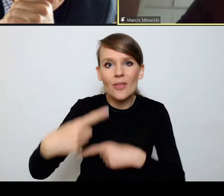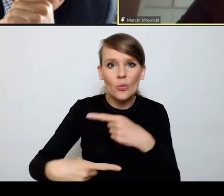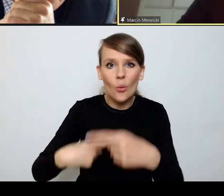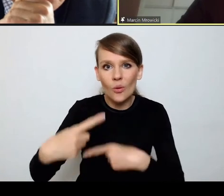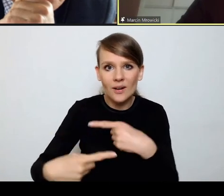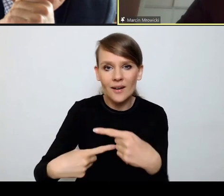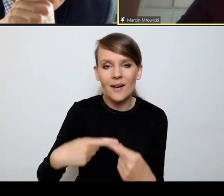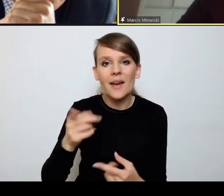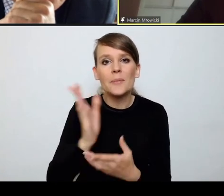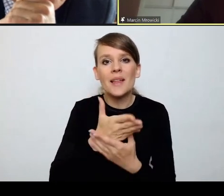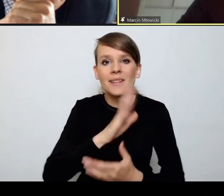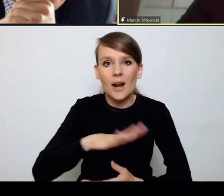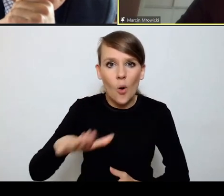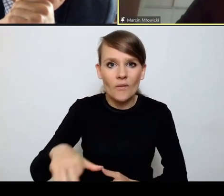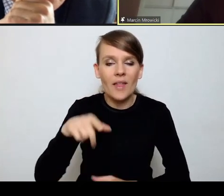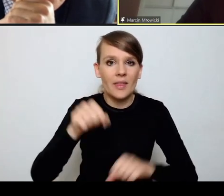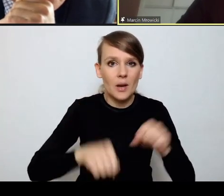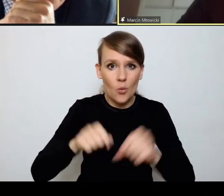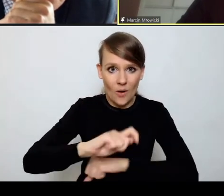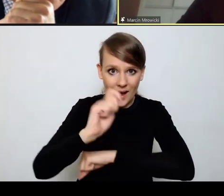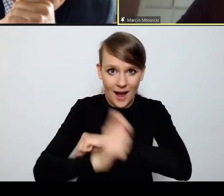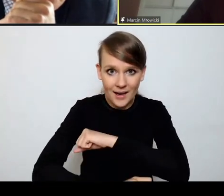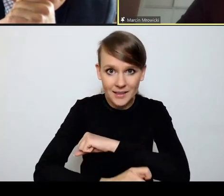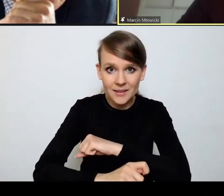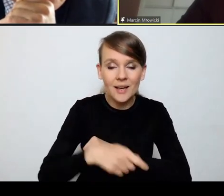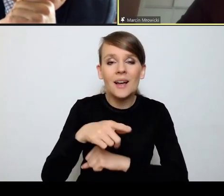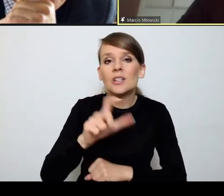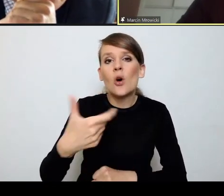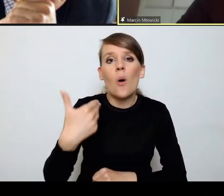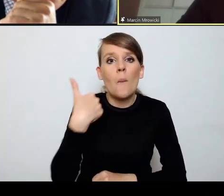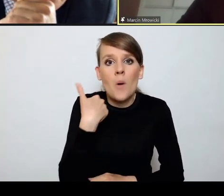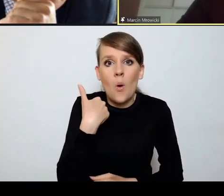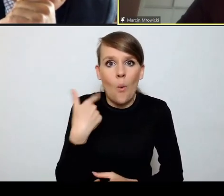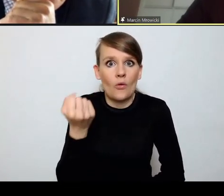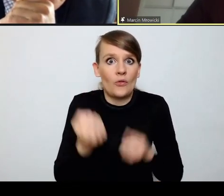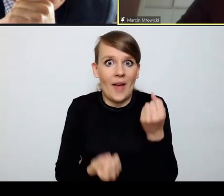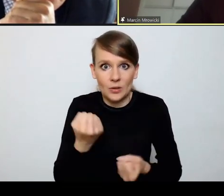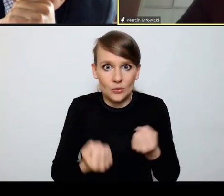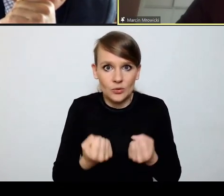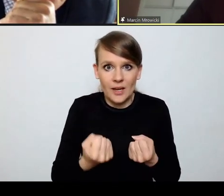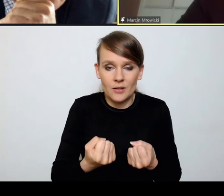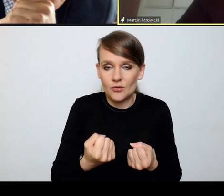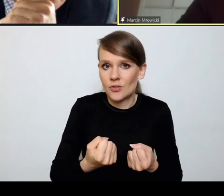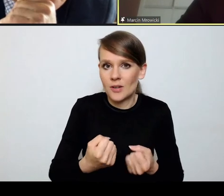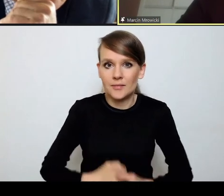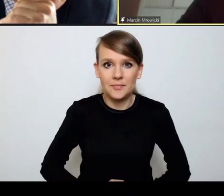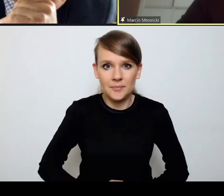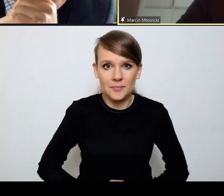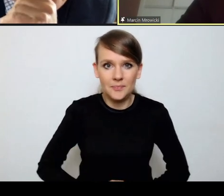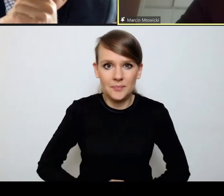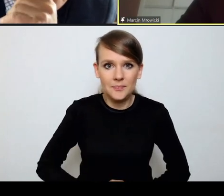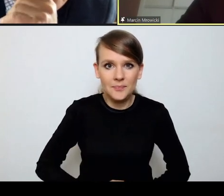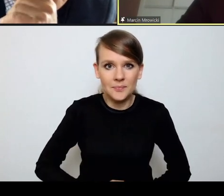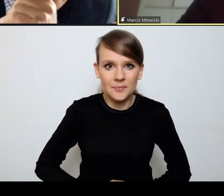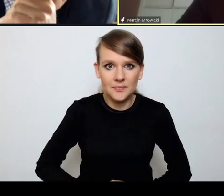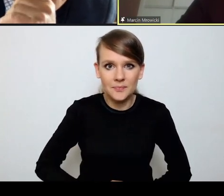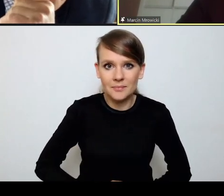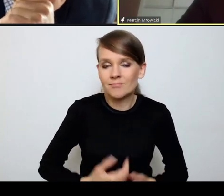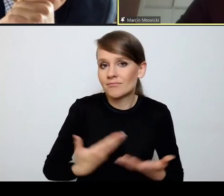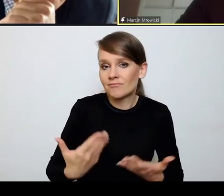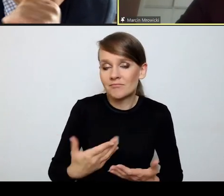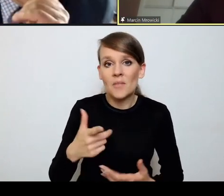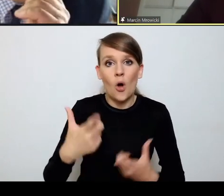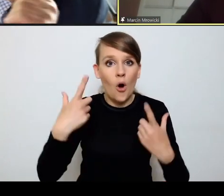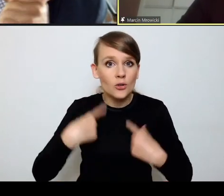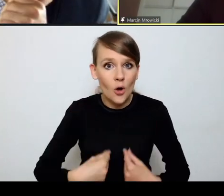Międzynarodowym Trybunałem Karnego. Co dla pana było największym wyzwaniem? Jak odnaleźć się jako, można powiedzieć, osoba,